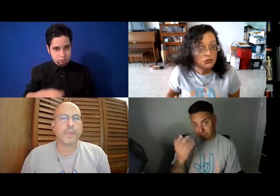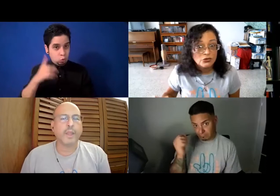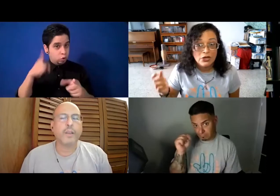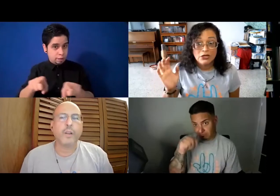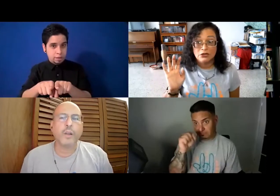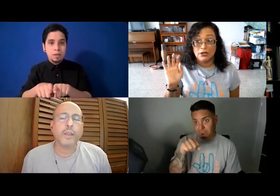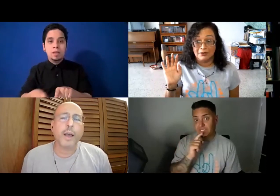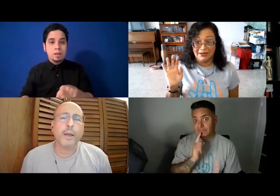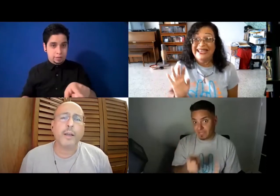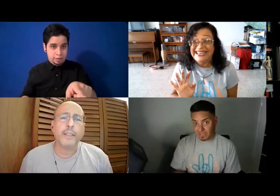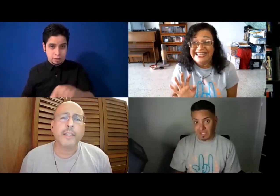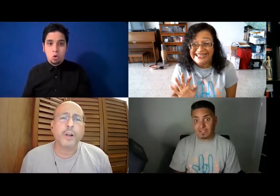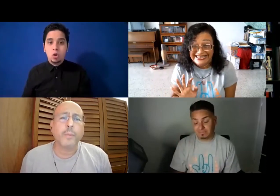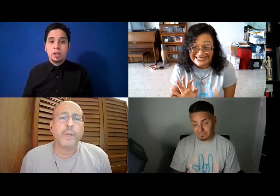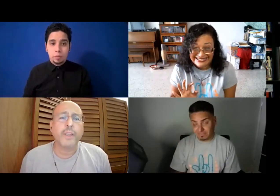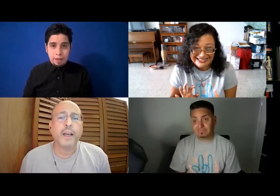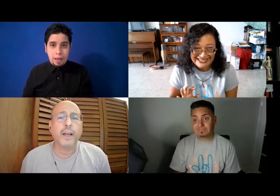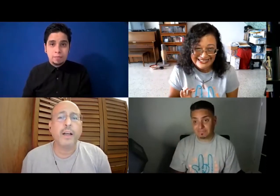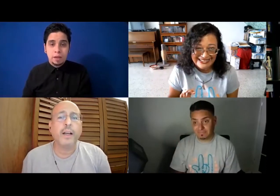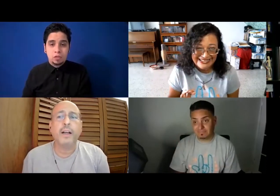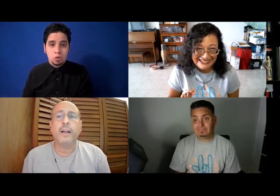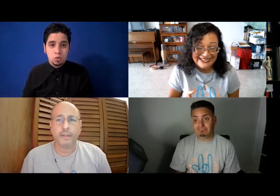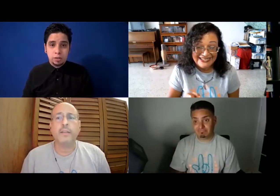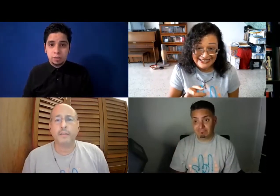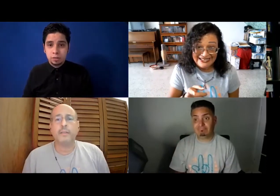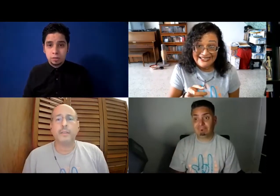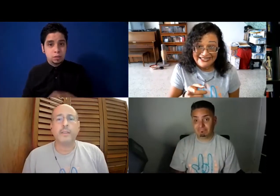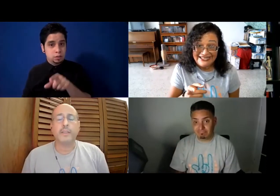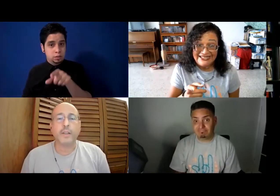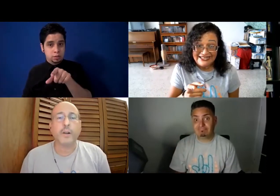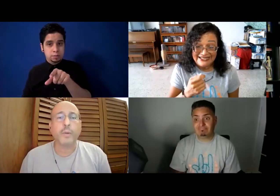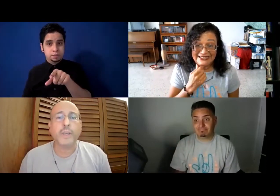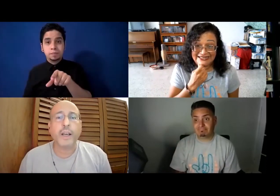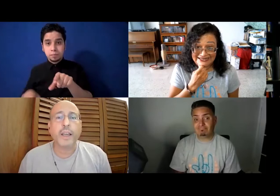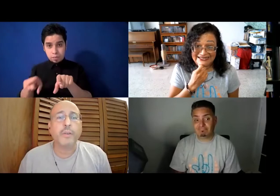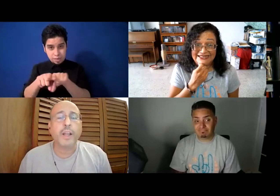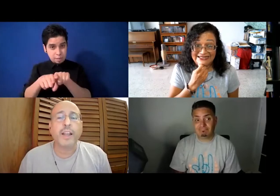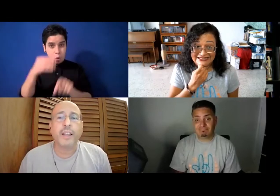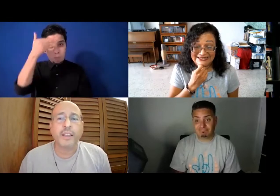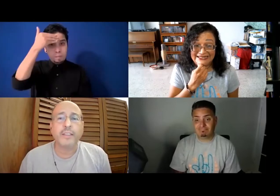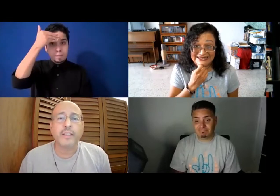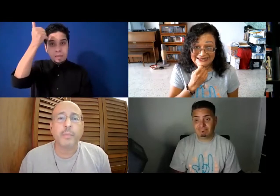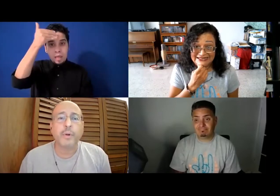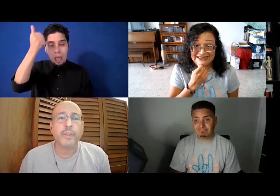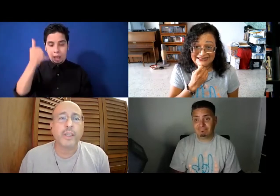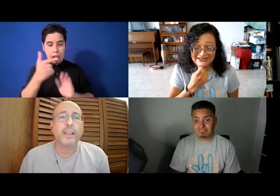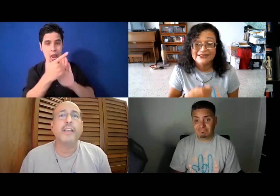Ven, ven. No, aquí se nos olvida. Eso ocurre. Se nos olvida que hay unas leyes que protegen y que